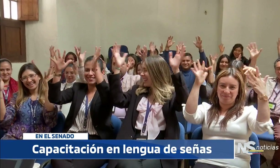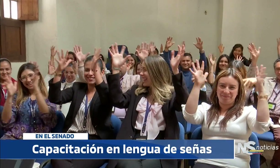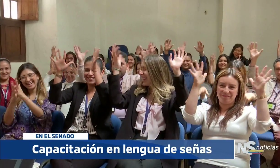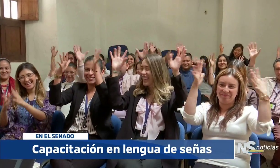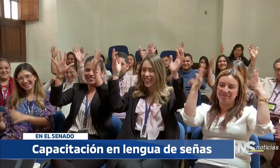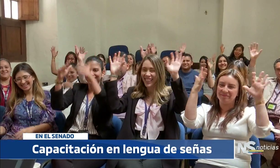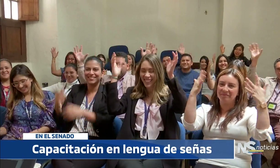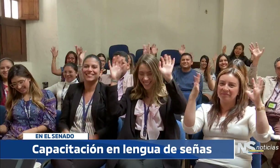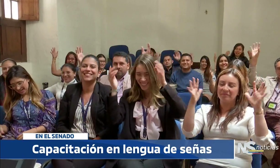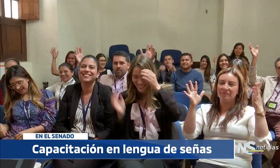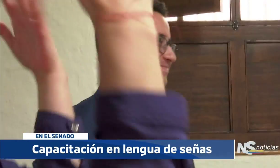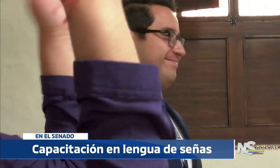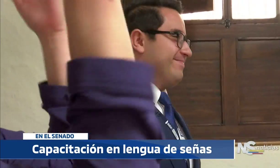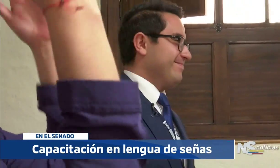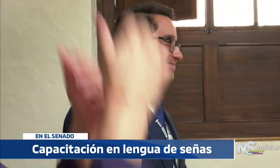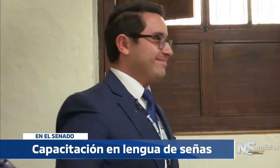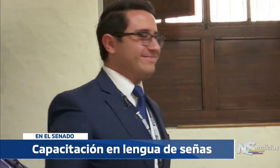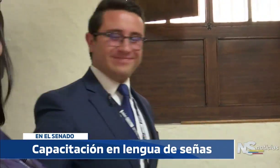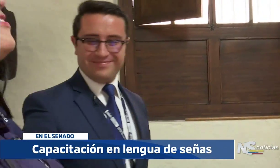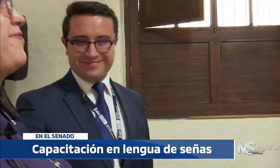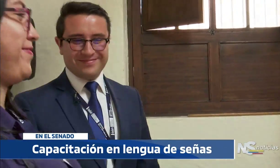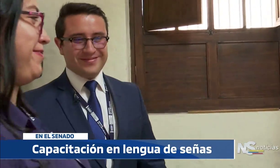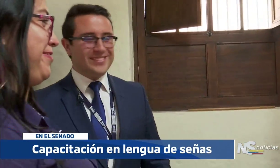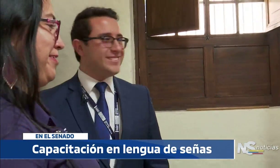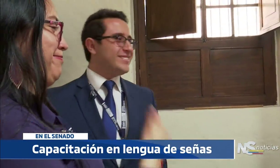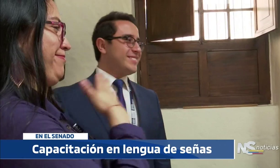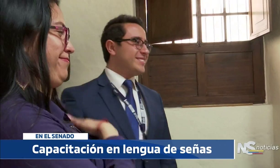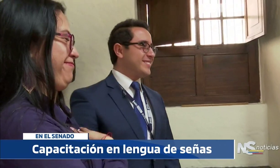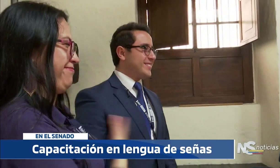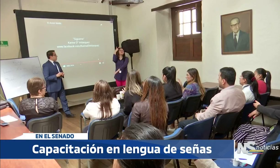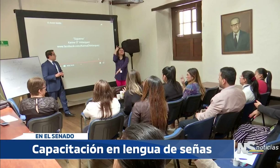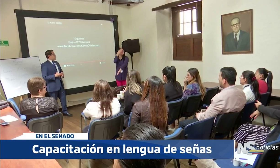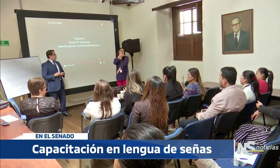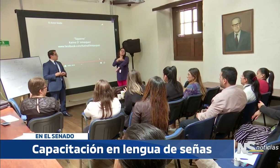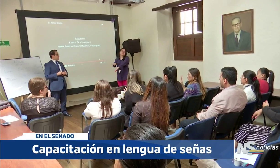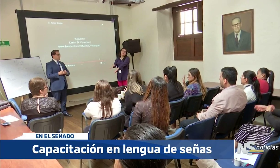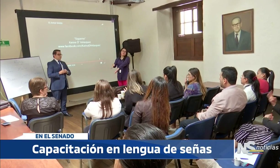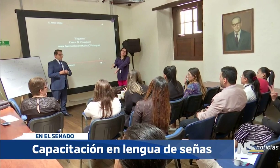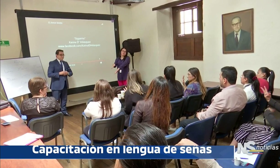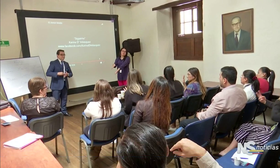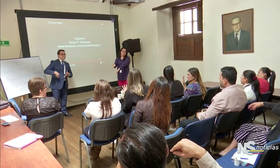funcionarios responsables de la atención al ciudadano del centro de relevo que opera en el Capitolio Nacional.